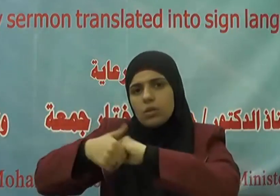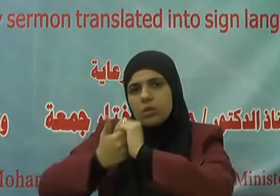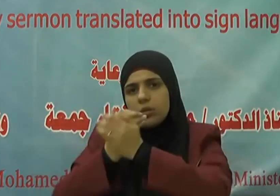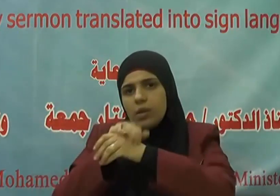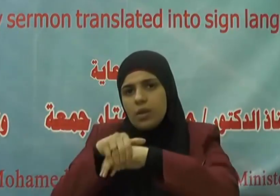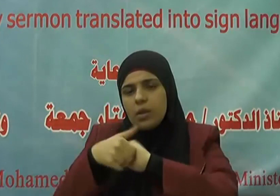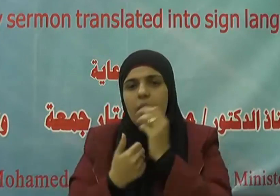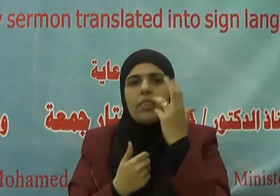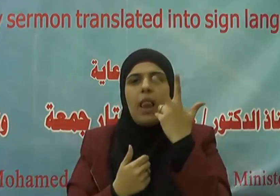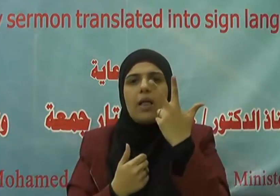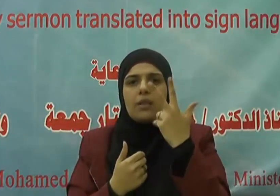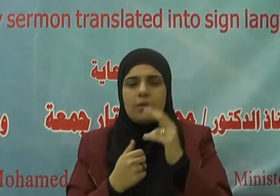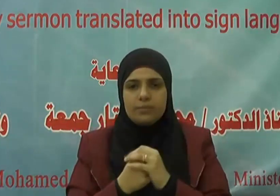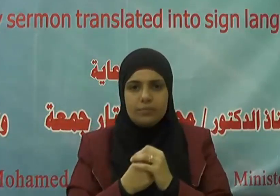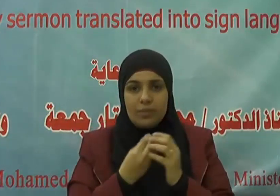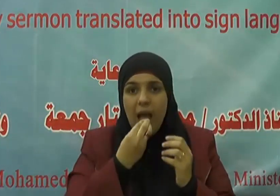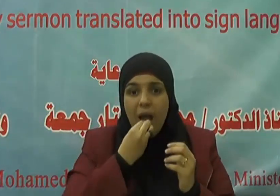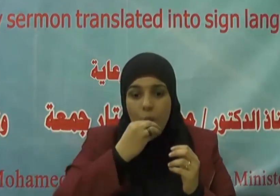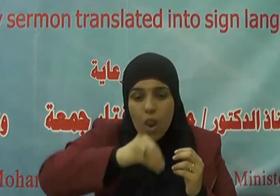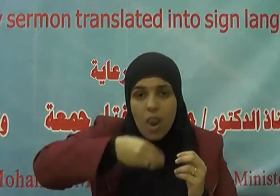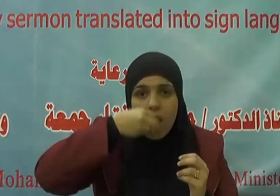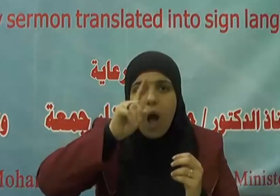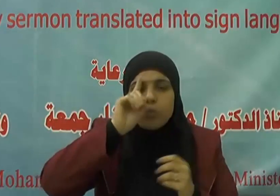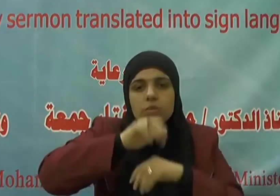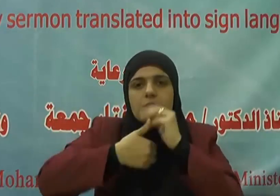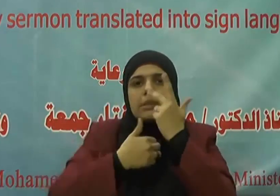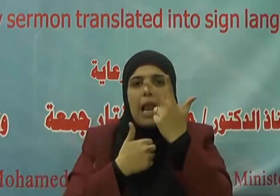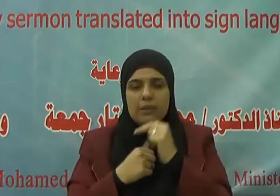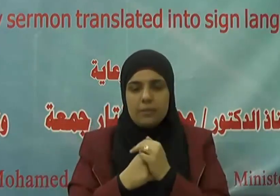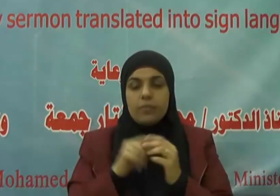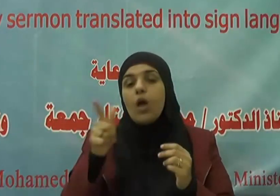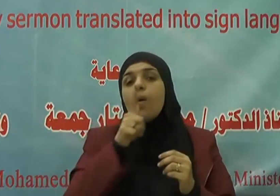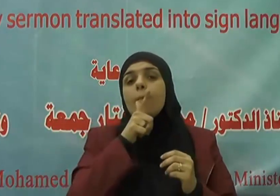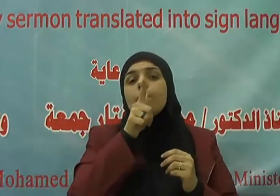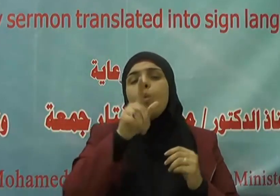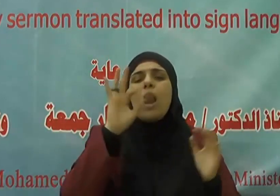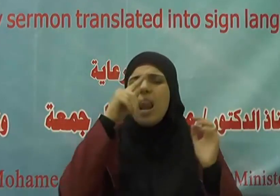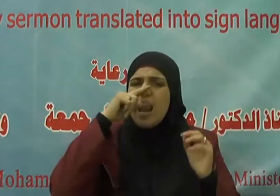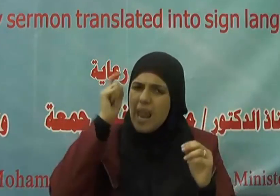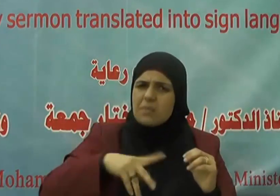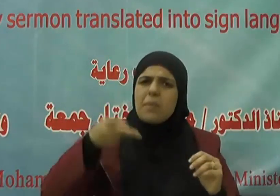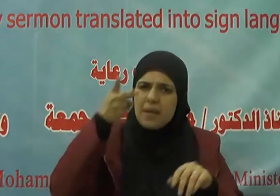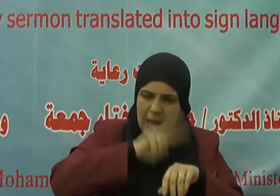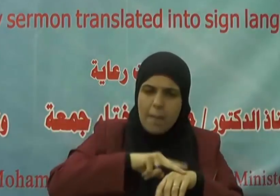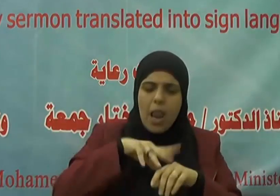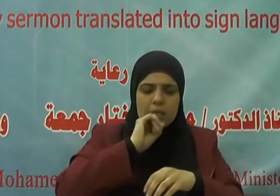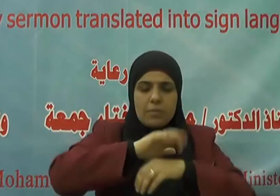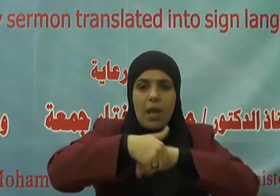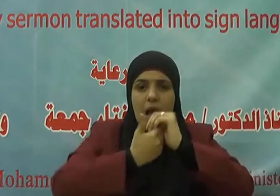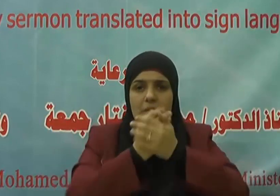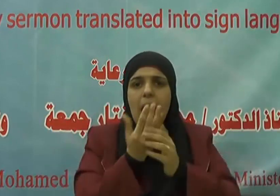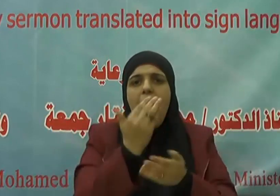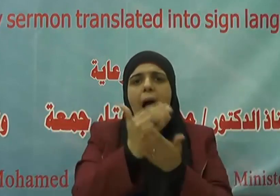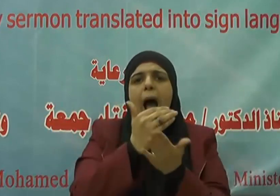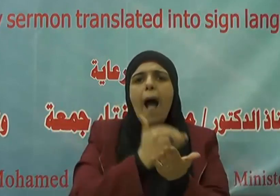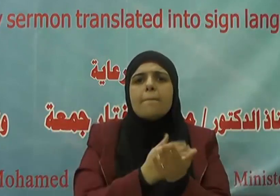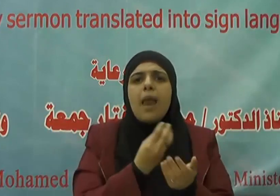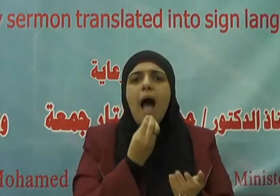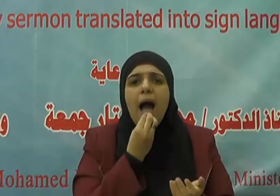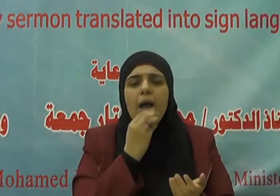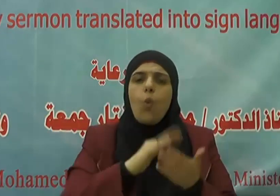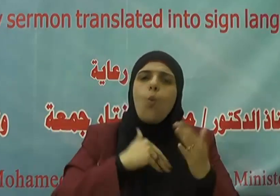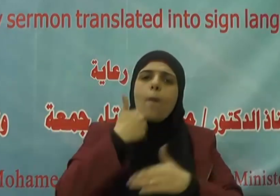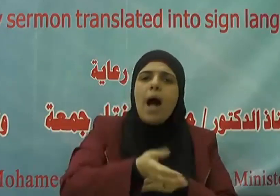ثلاثا كما يستحب غسل اليدين قبل الأكل وبعده